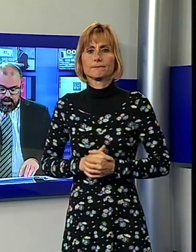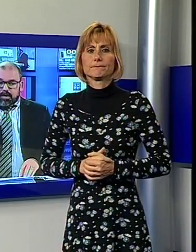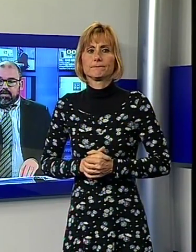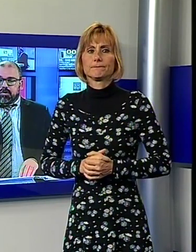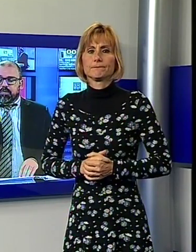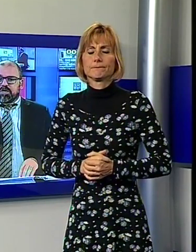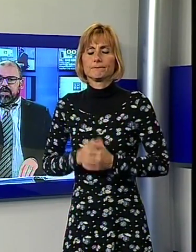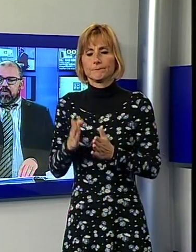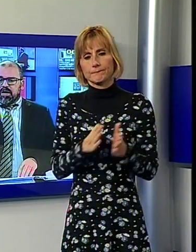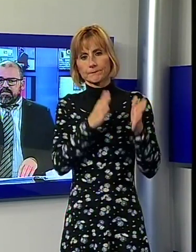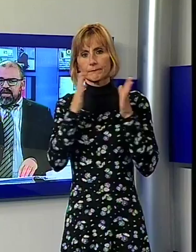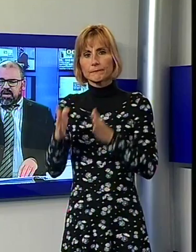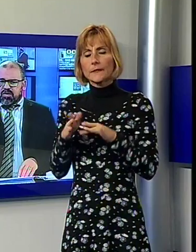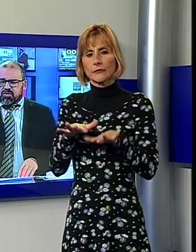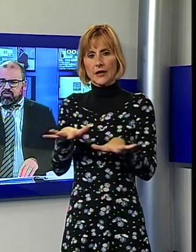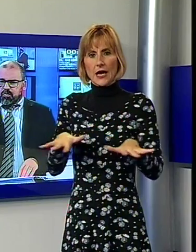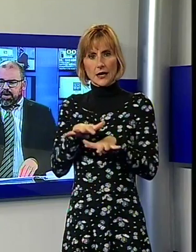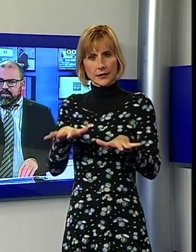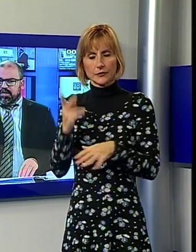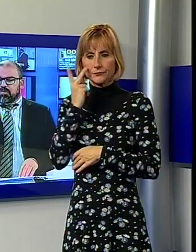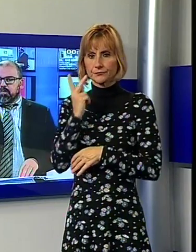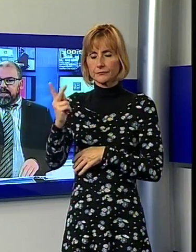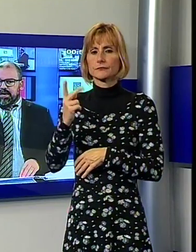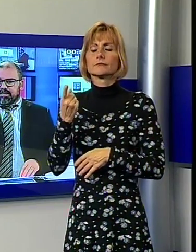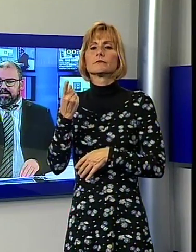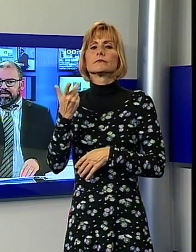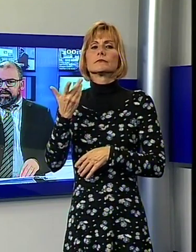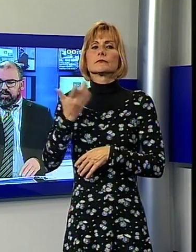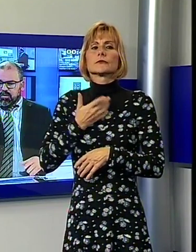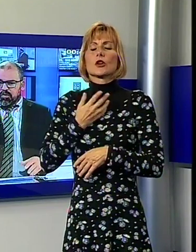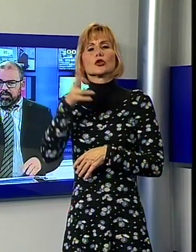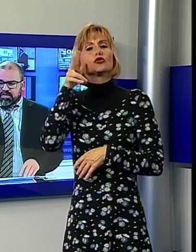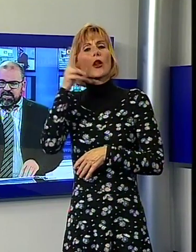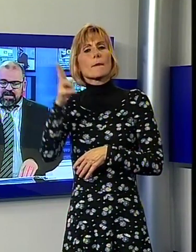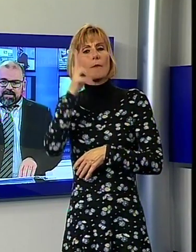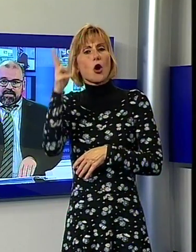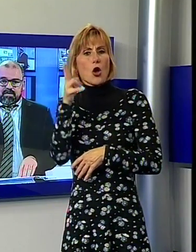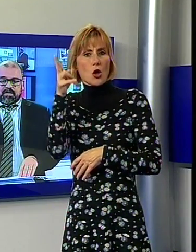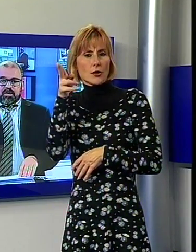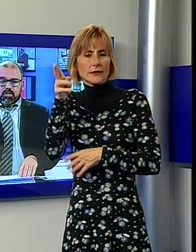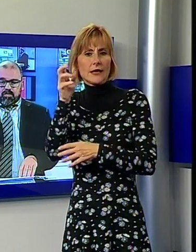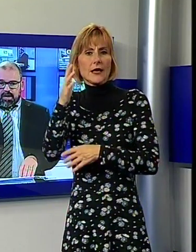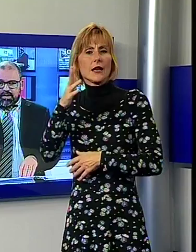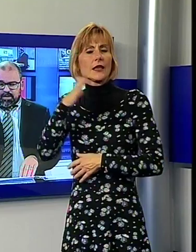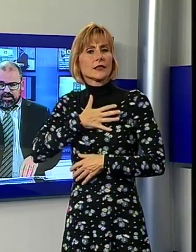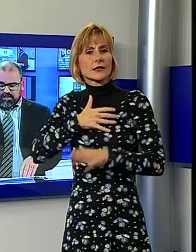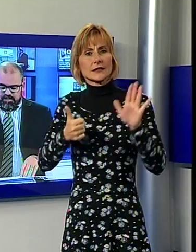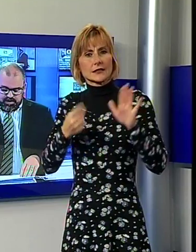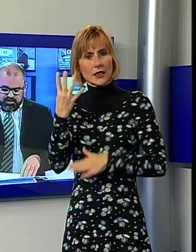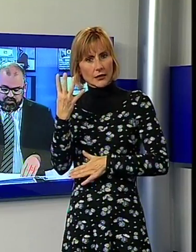Ci spostiamo a Via Reggio e ci occupiamo della scomparsa di una donna, un'insegnante di 64 anni, che abitava a Via Reggio